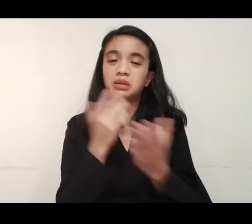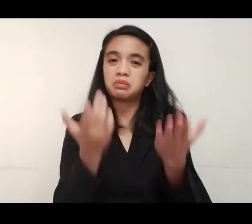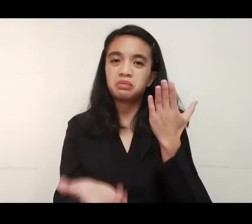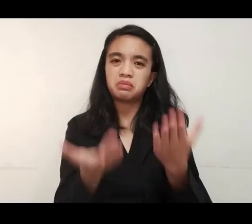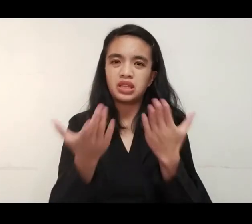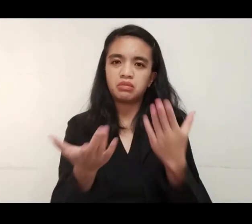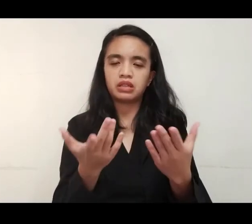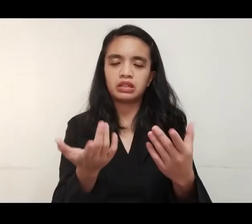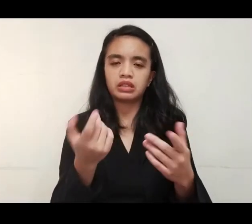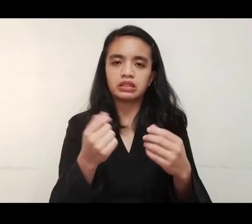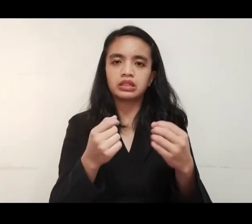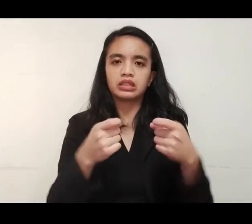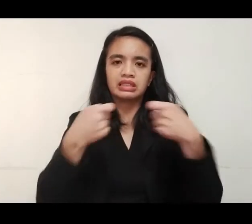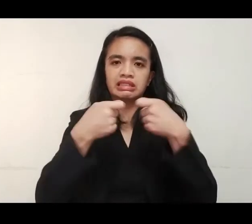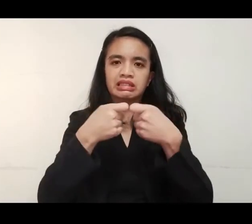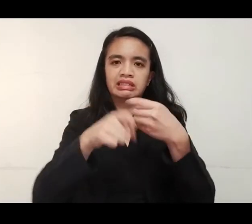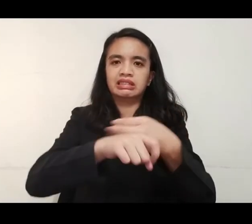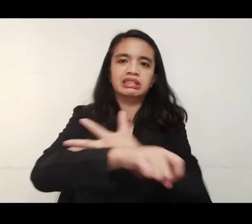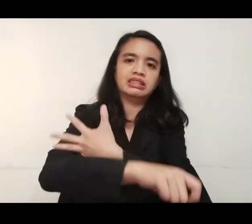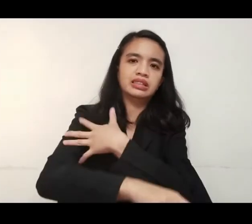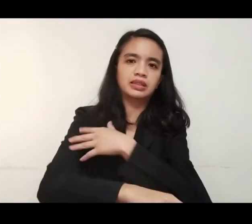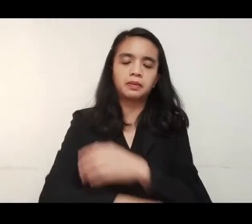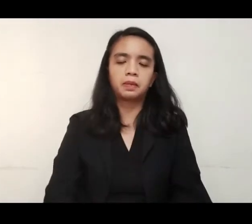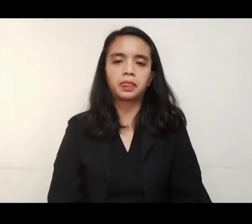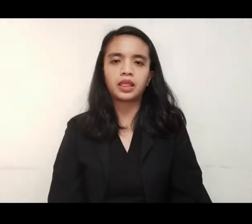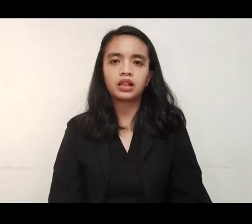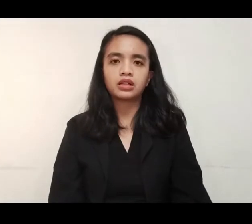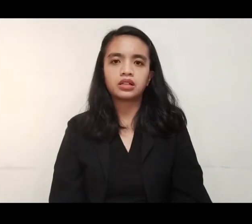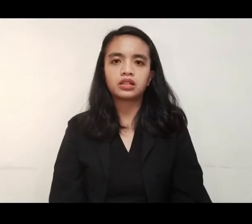Ayun, malamang nag-ground siguro siya.